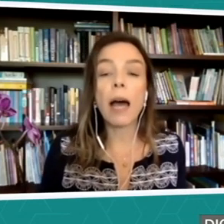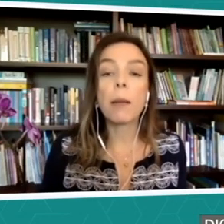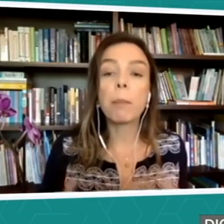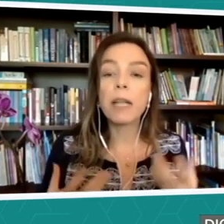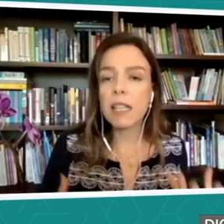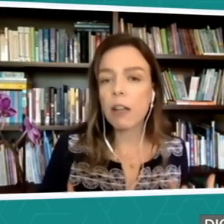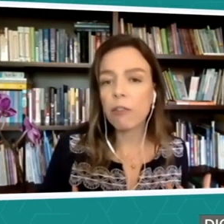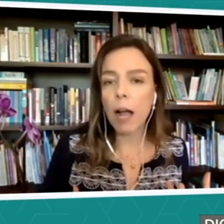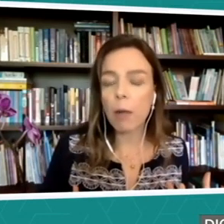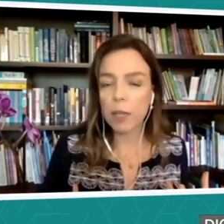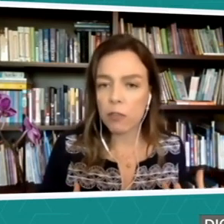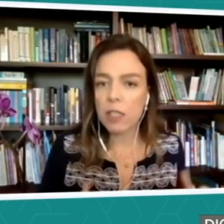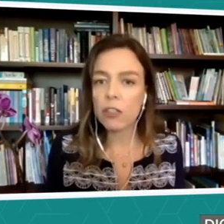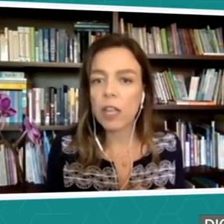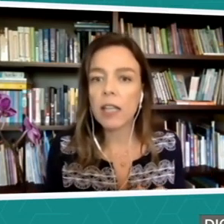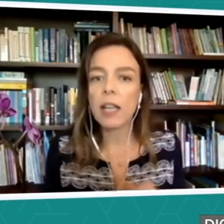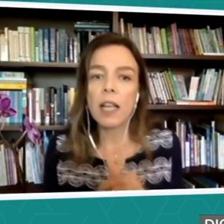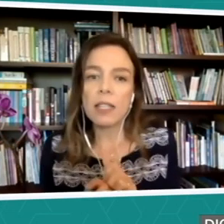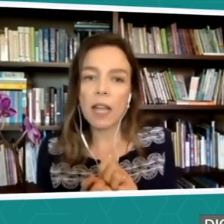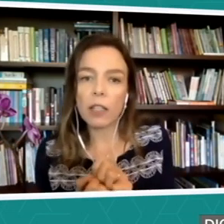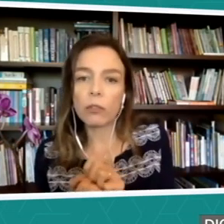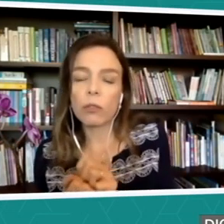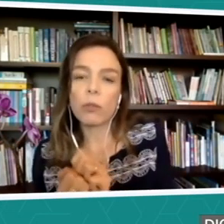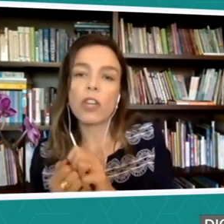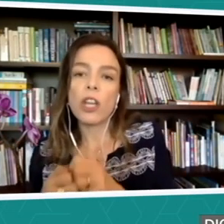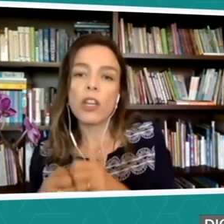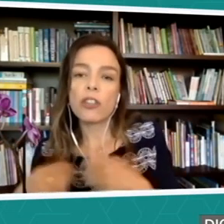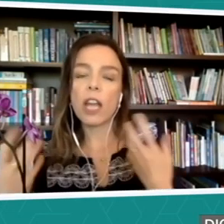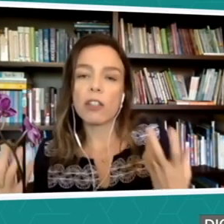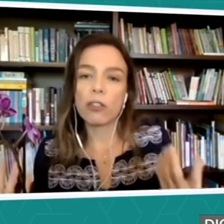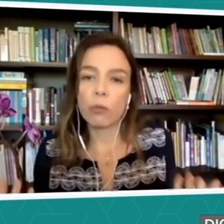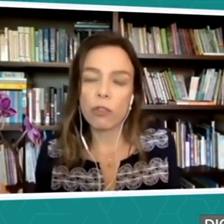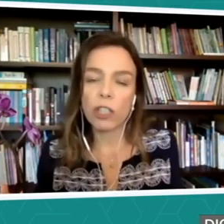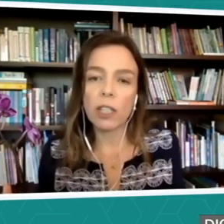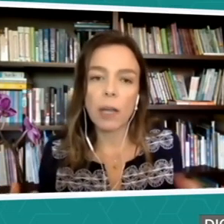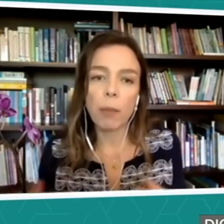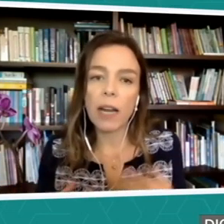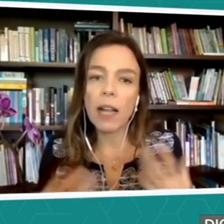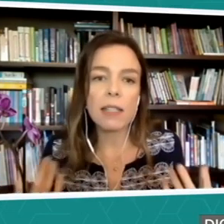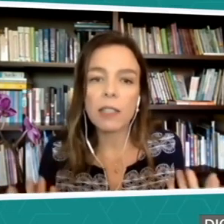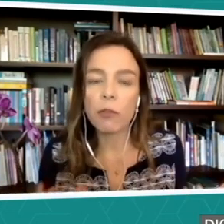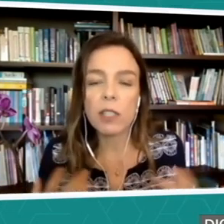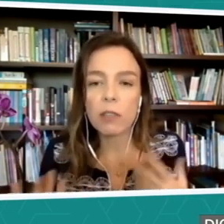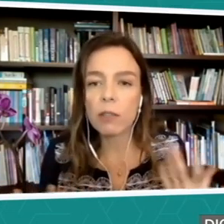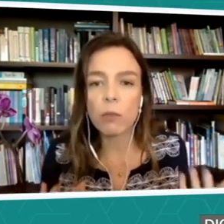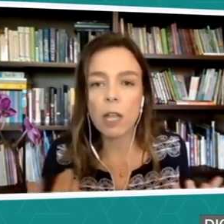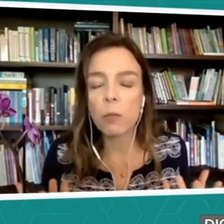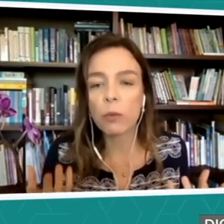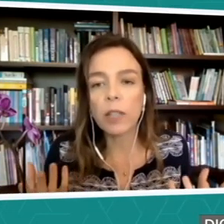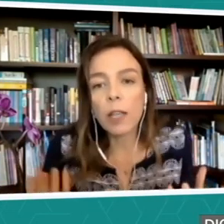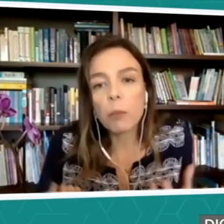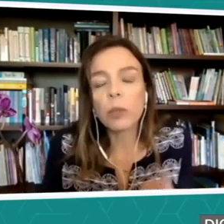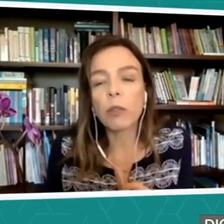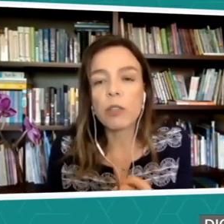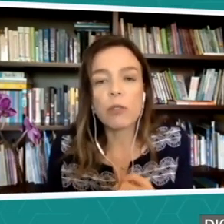preservar. Porque, às vezes, tem certos gestos que aparecem, talvez são usados por um tempo, ou talvez não